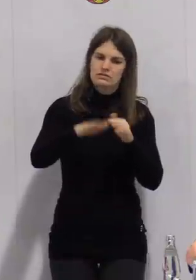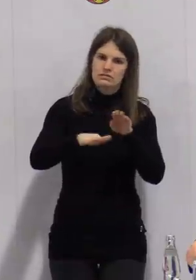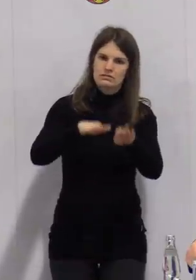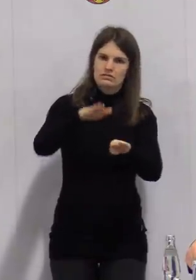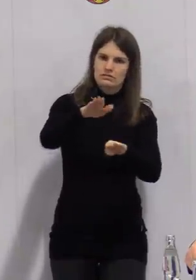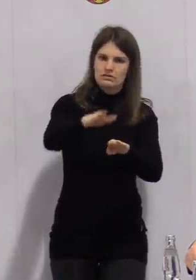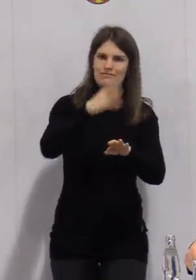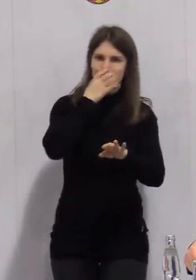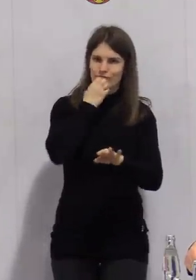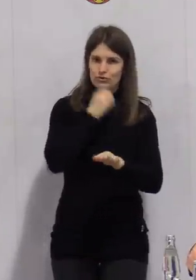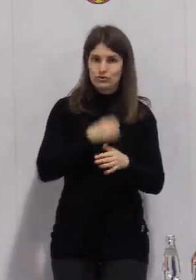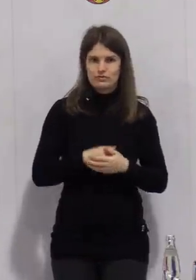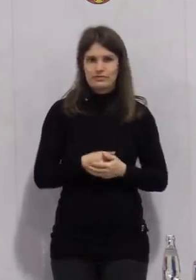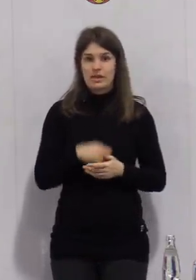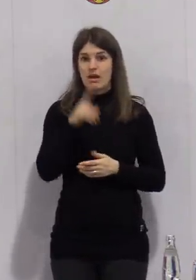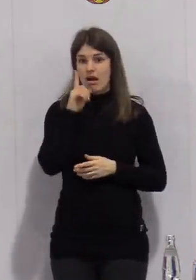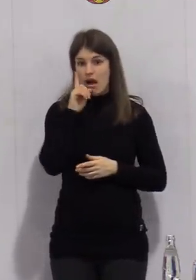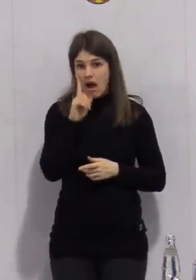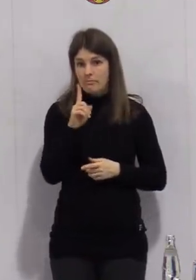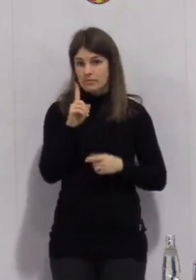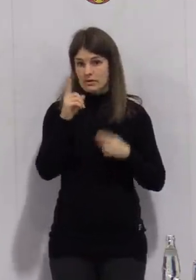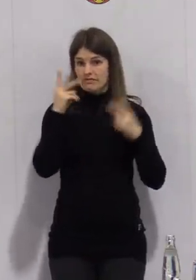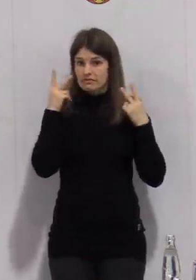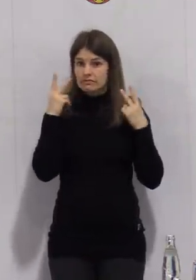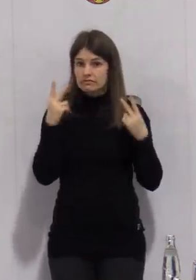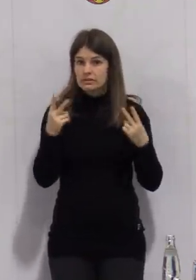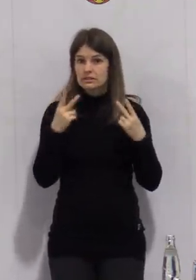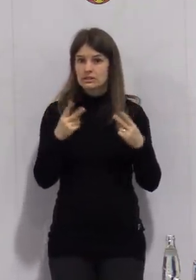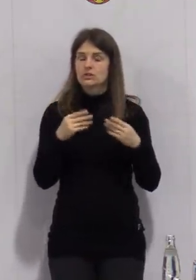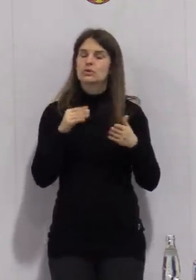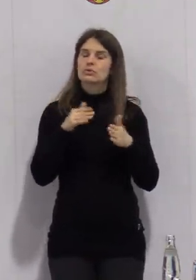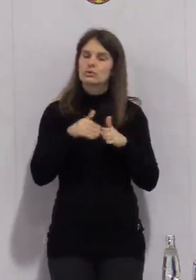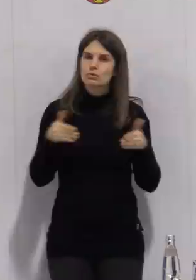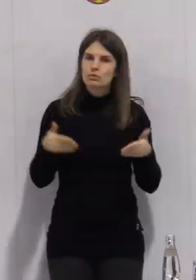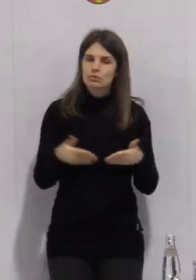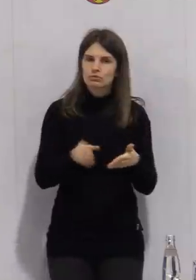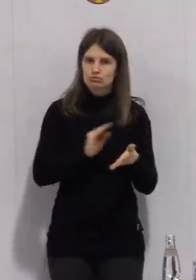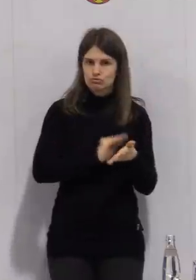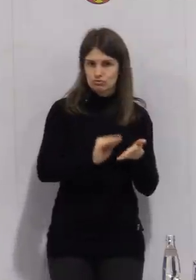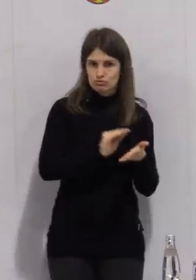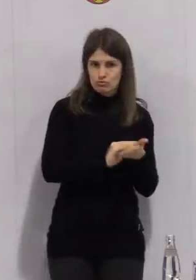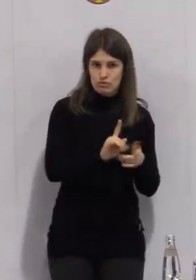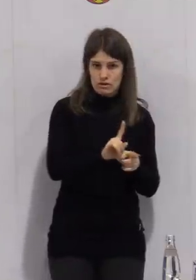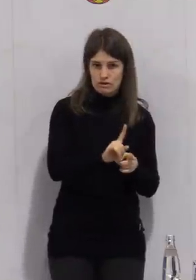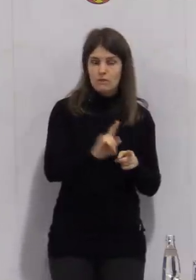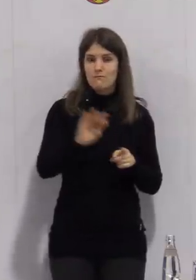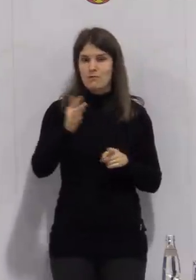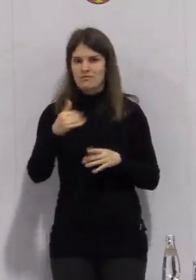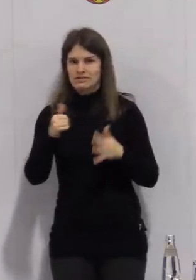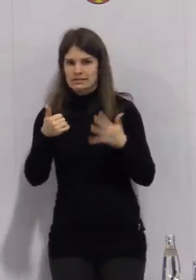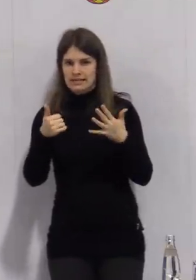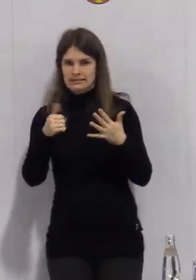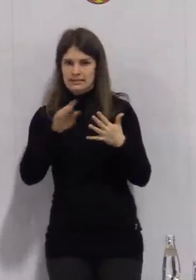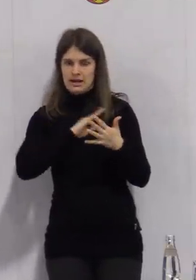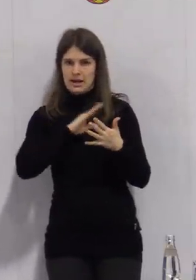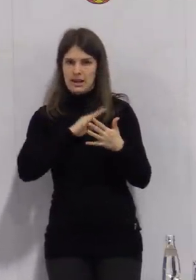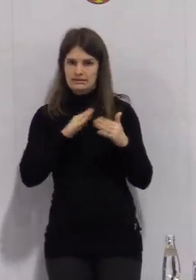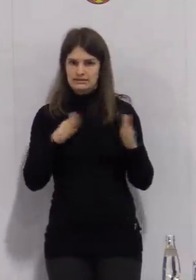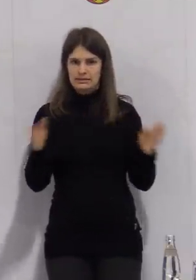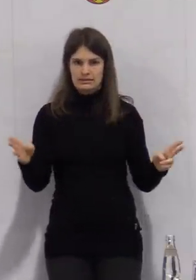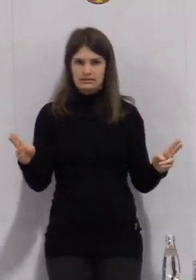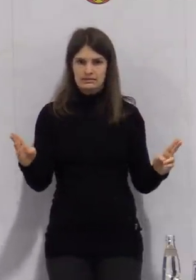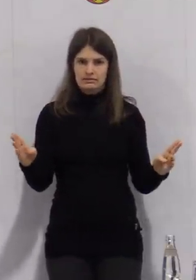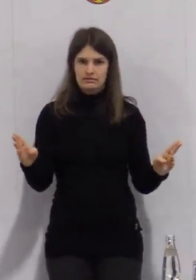dass wir unter folgenden Voraussetzungen die Grundschulen und die 5. und 6. Klassen, also die